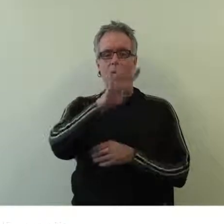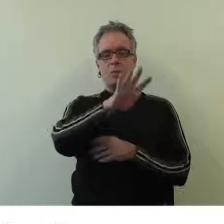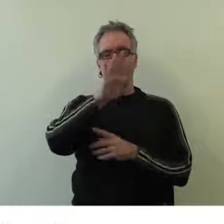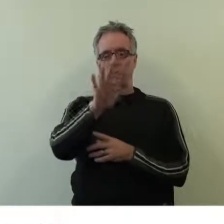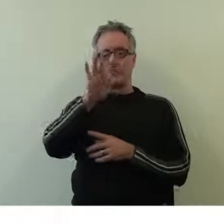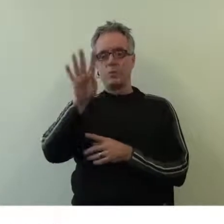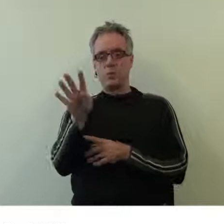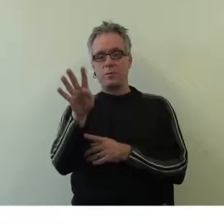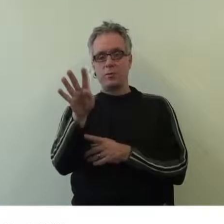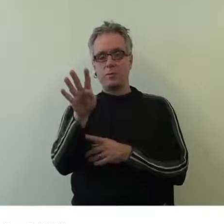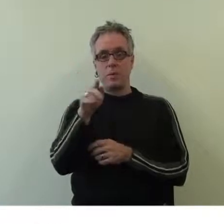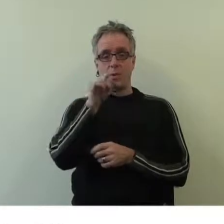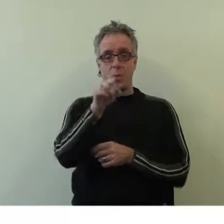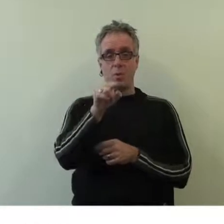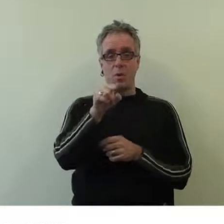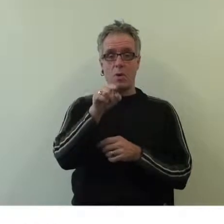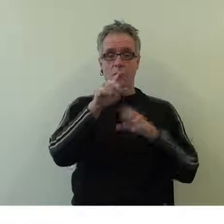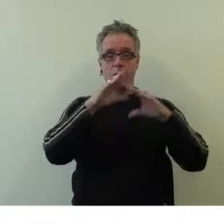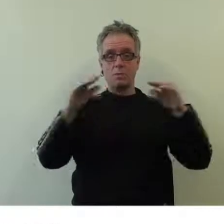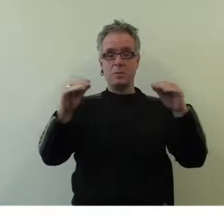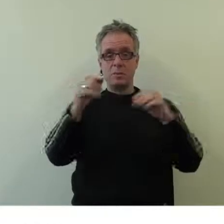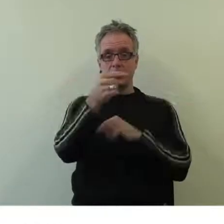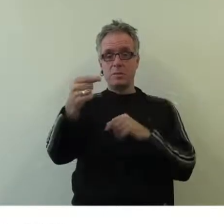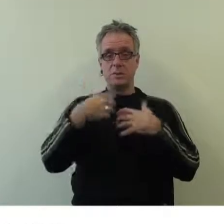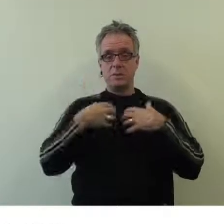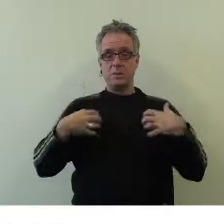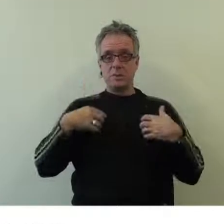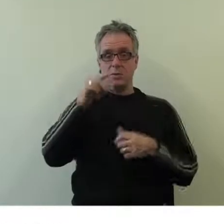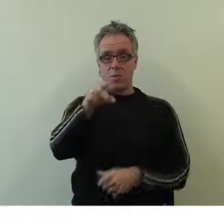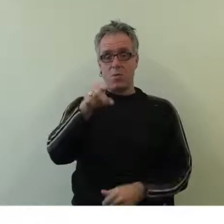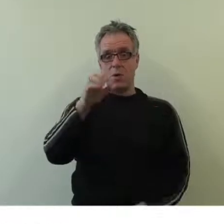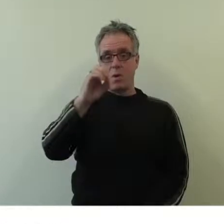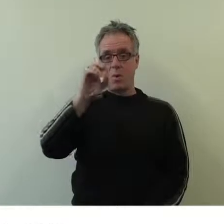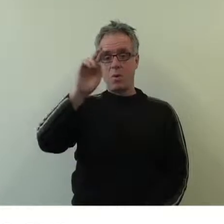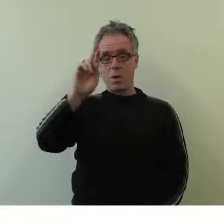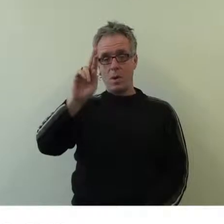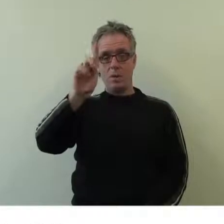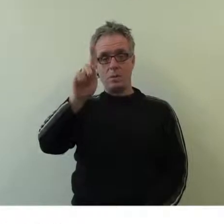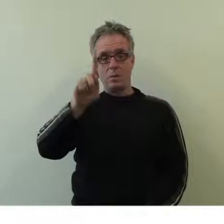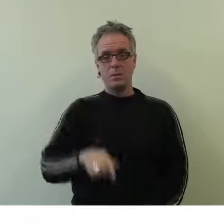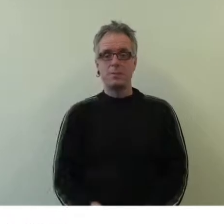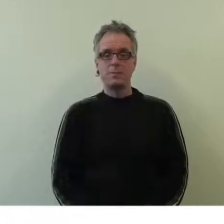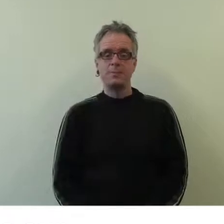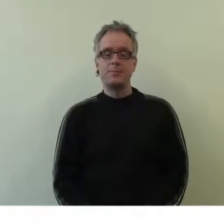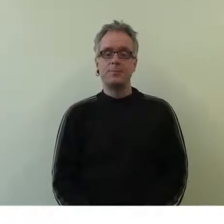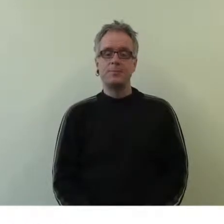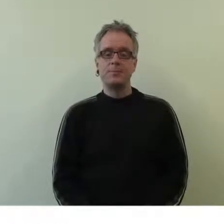rendez-vous sur www.espace-science.org